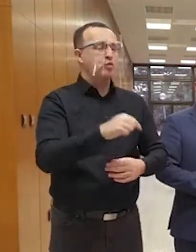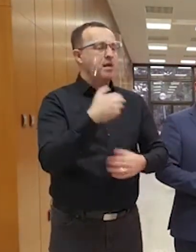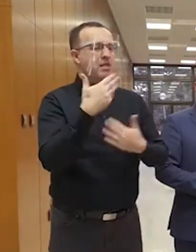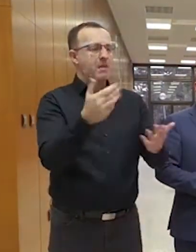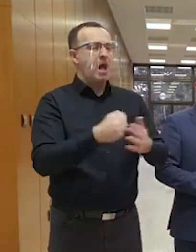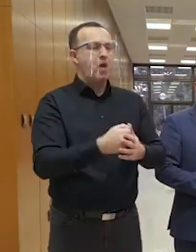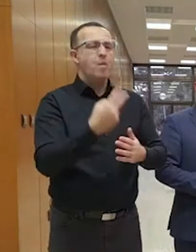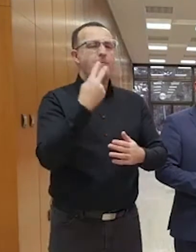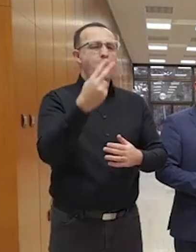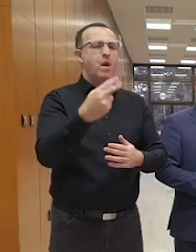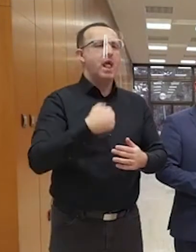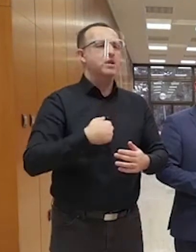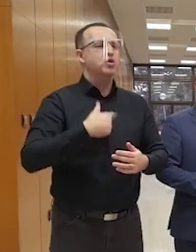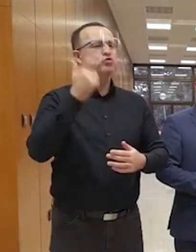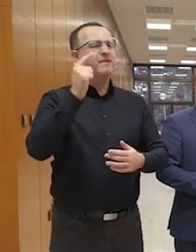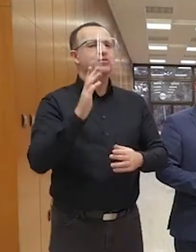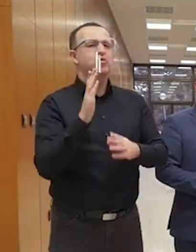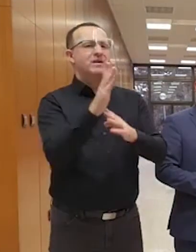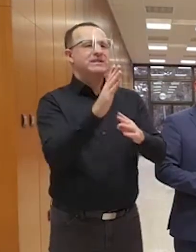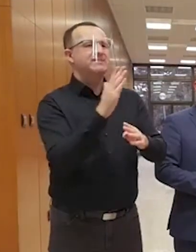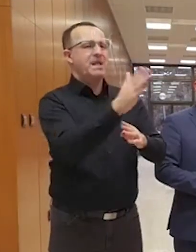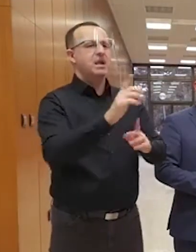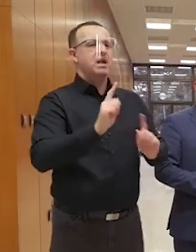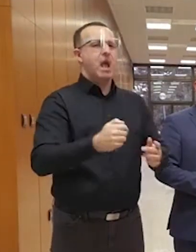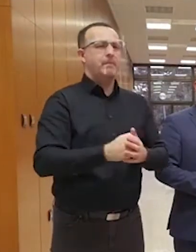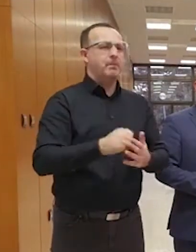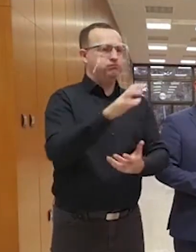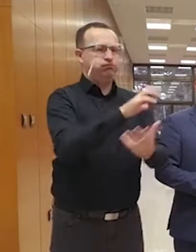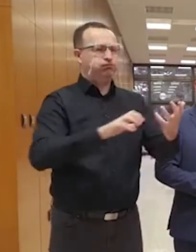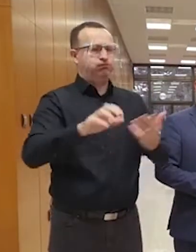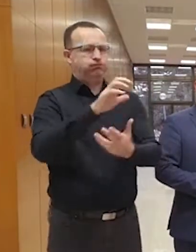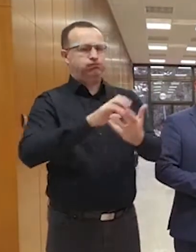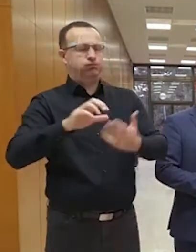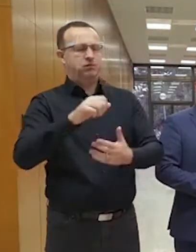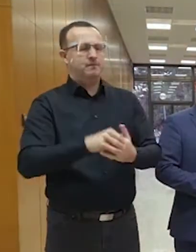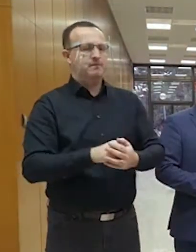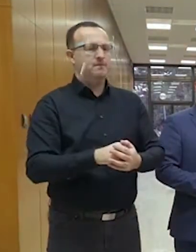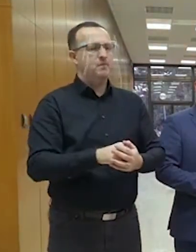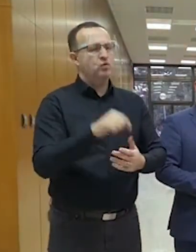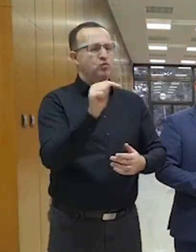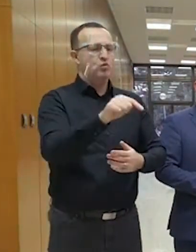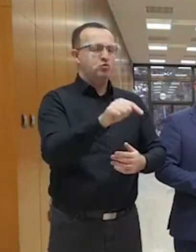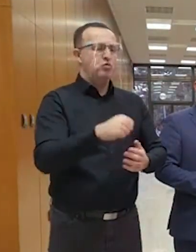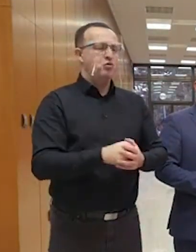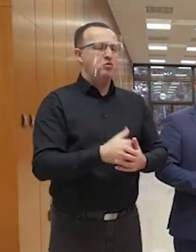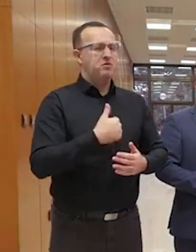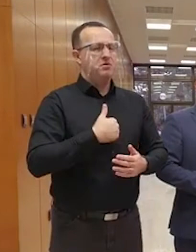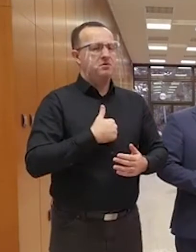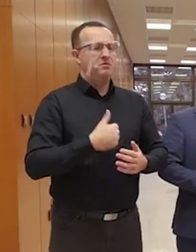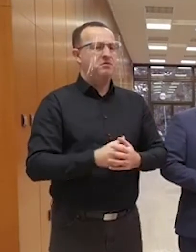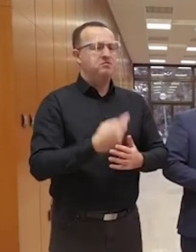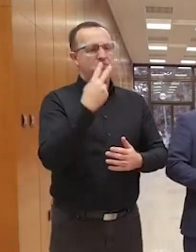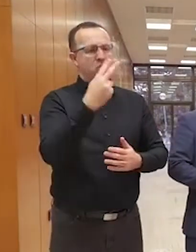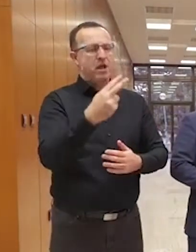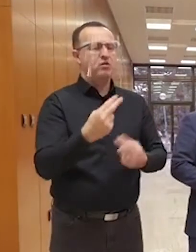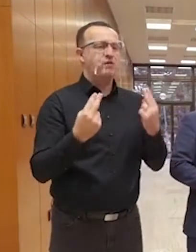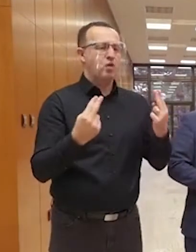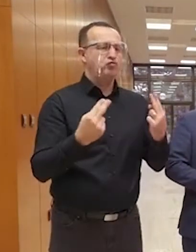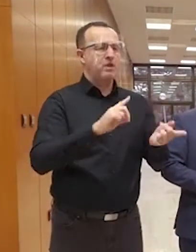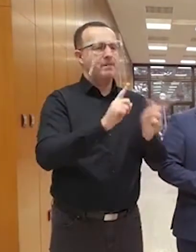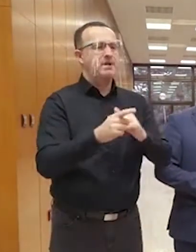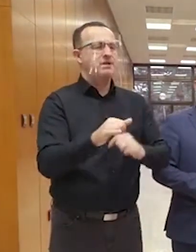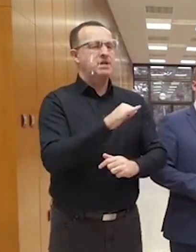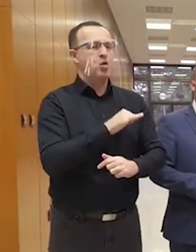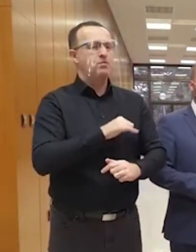rozorvaný pohľad, že tu už nie je tá situácia, že jeden čihy, druhý hota. Takže toto je z môjho pohľadu dôležité pre